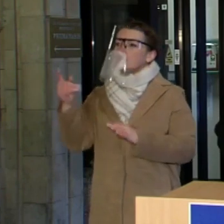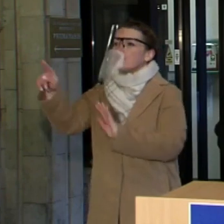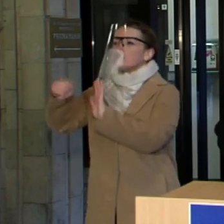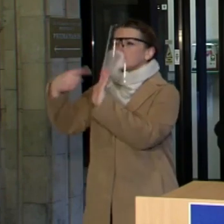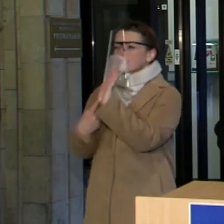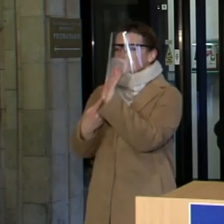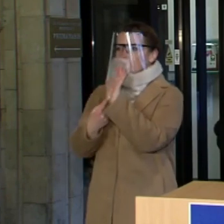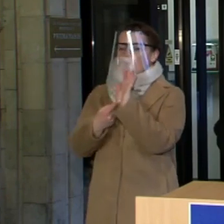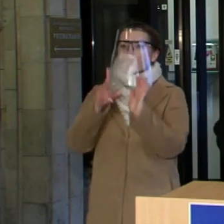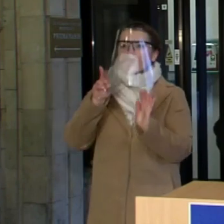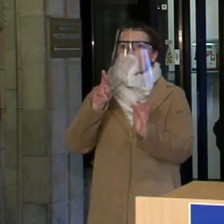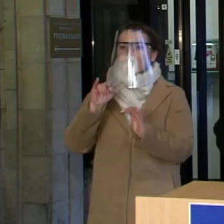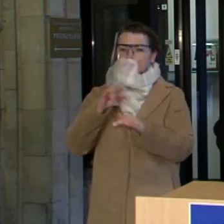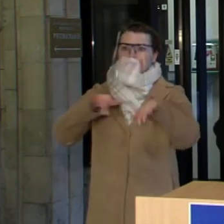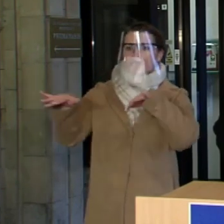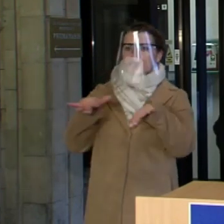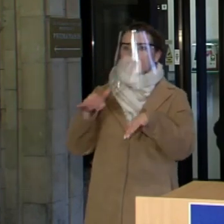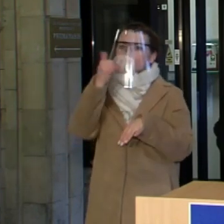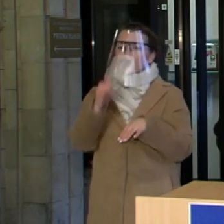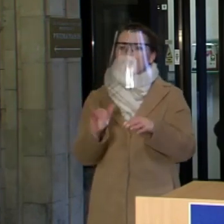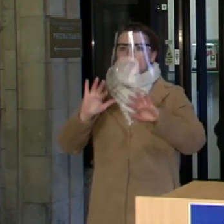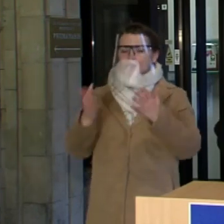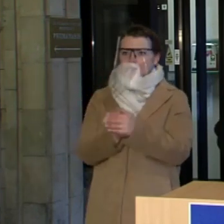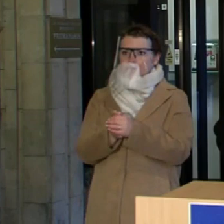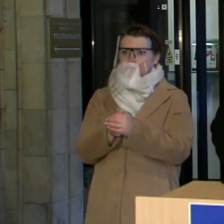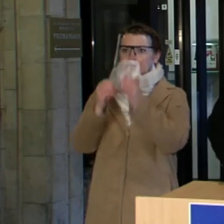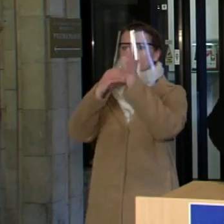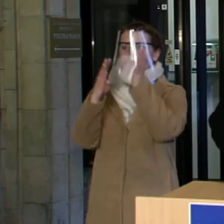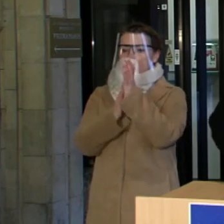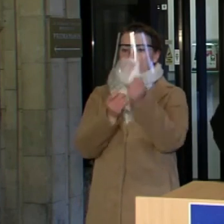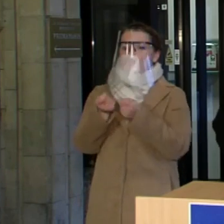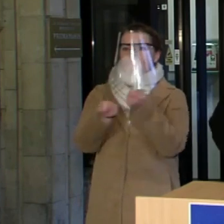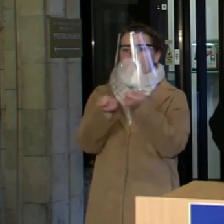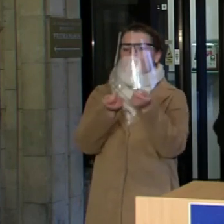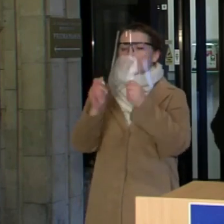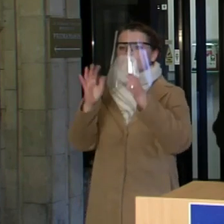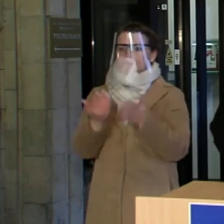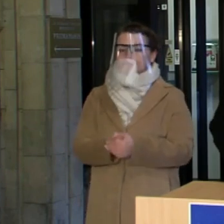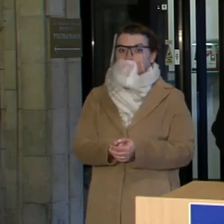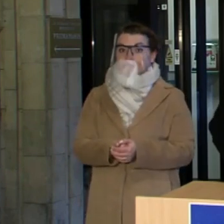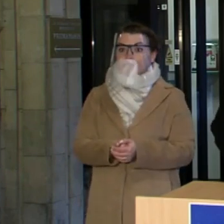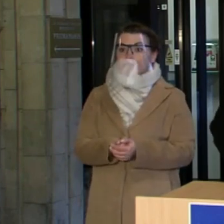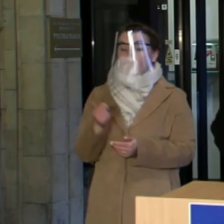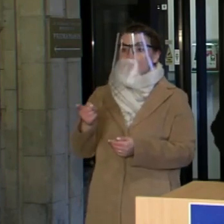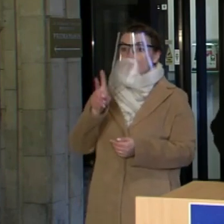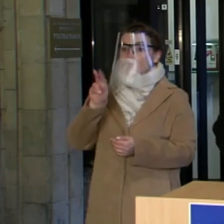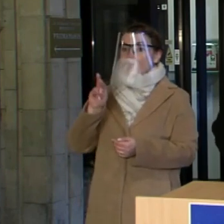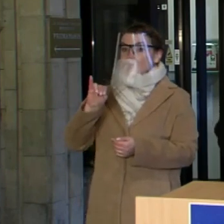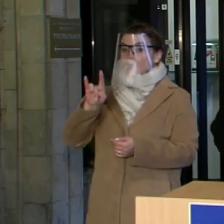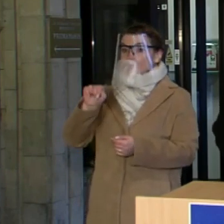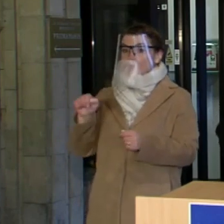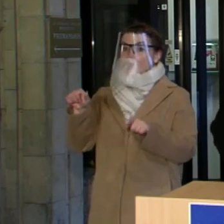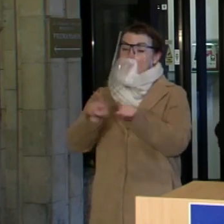arčinat ministro Varygos veiklą COVID-19 vartimo situaciją? Ponas Varyga, iš tikrųjų, kaip